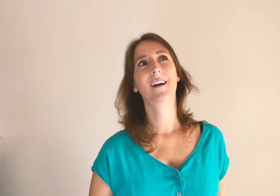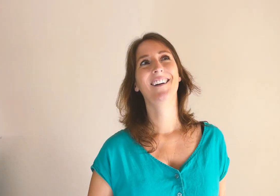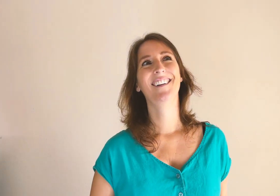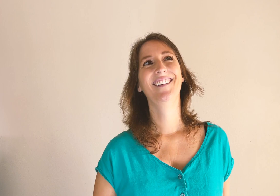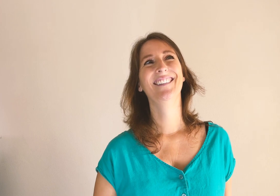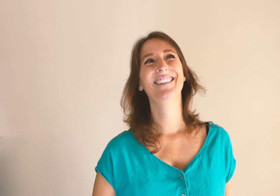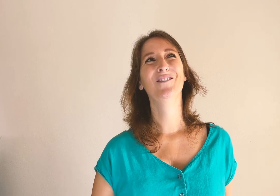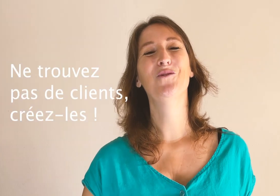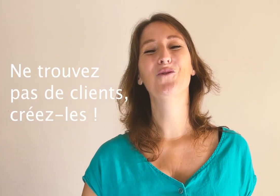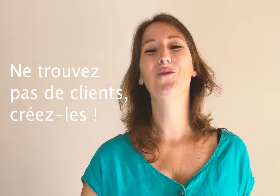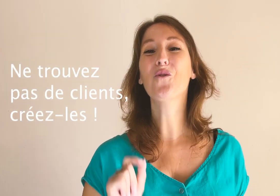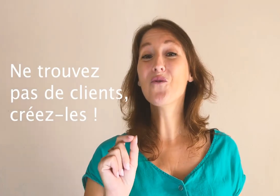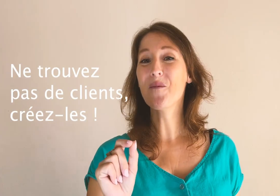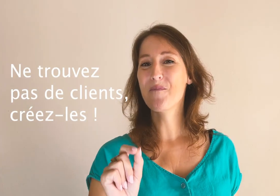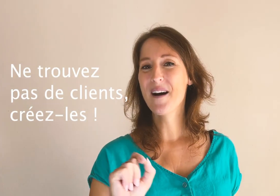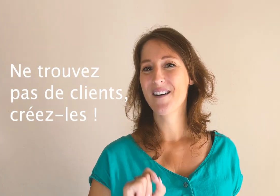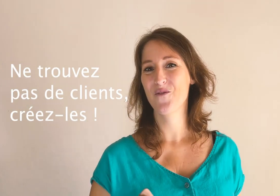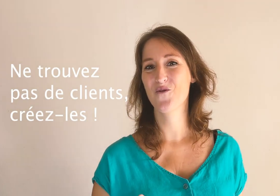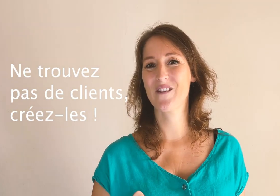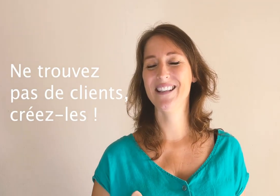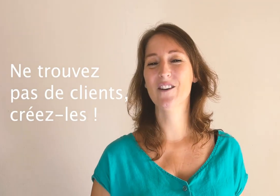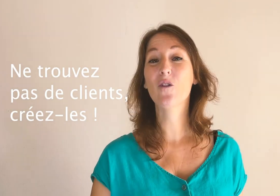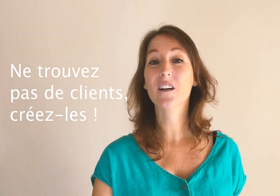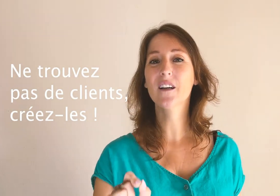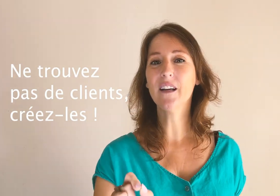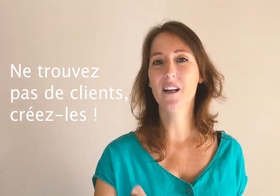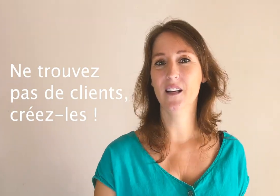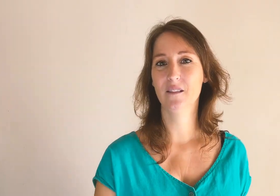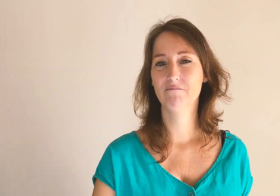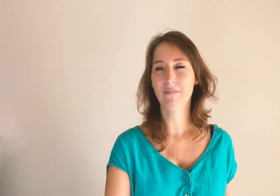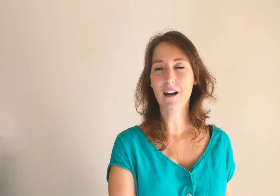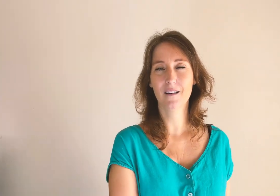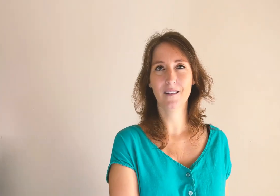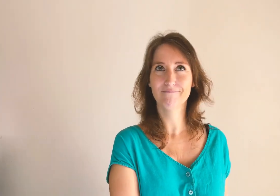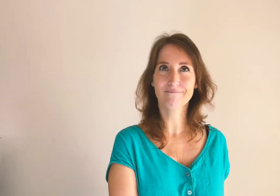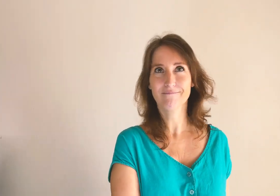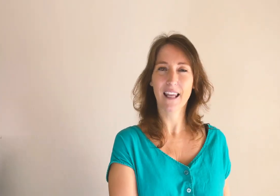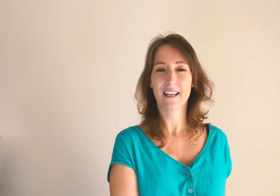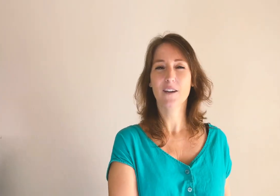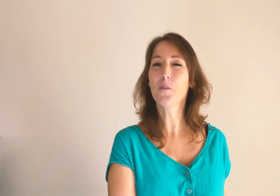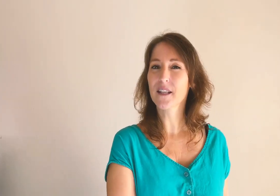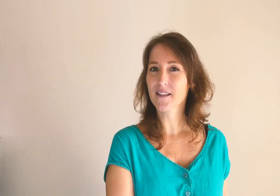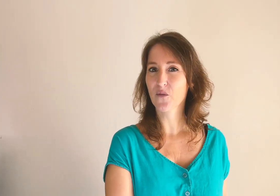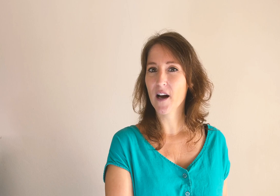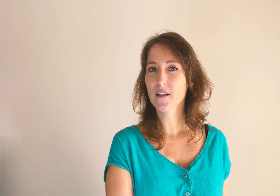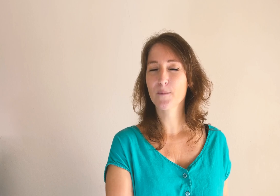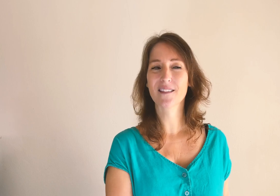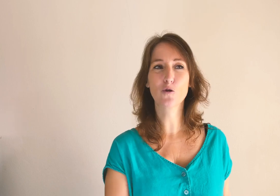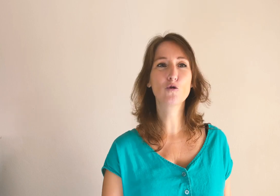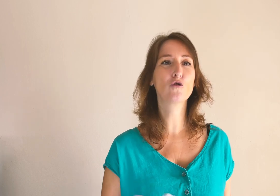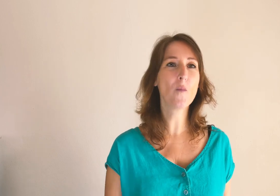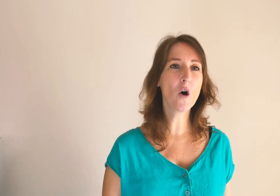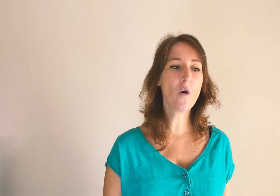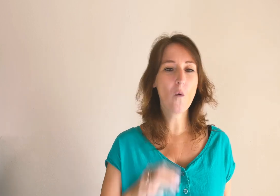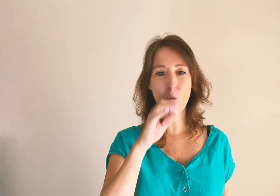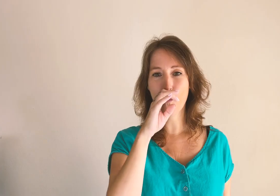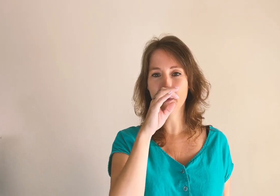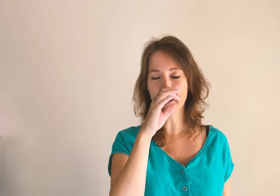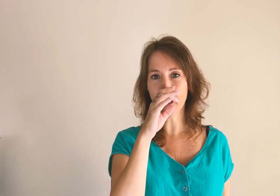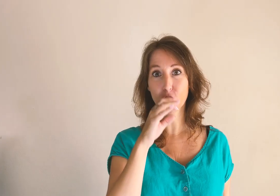ne trouvez pas vos clients, créez-les. Alors, compliqué cette phrase parce que, justement, on essaye